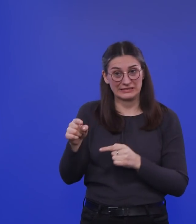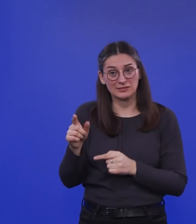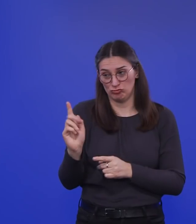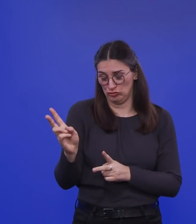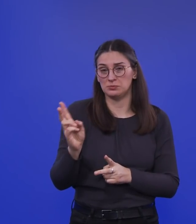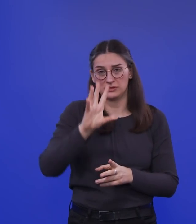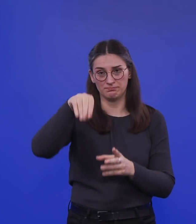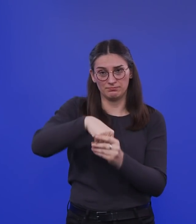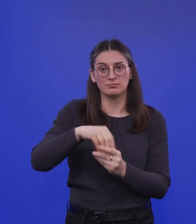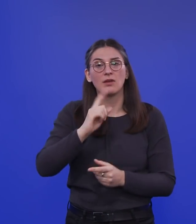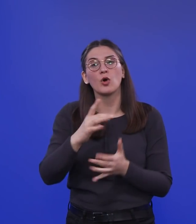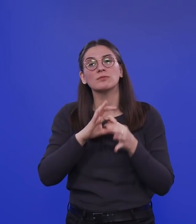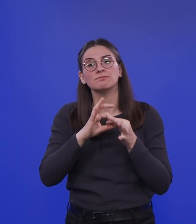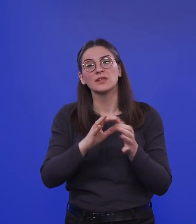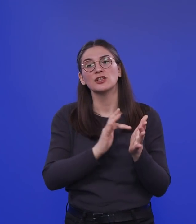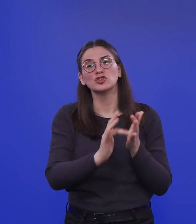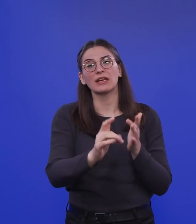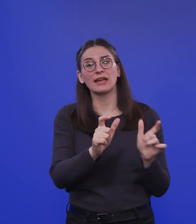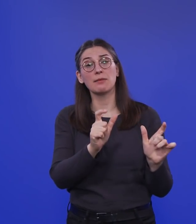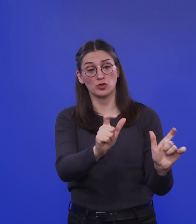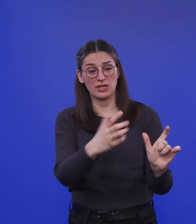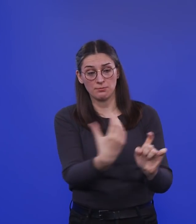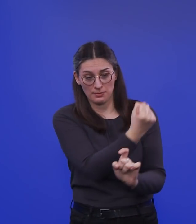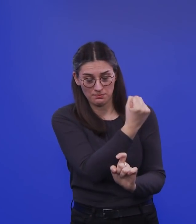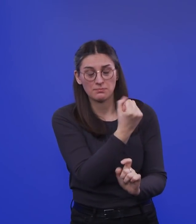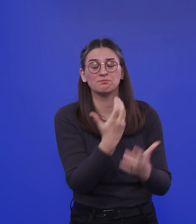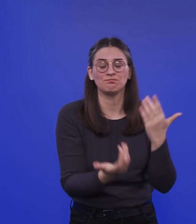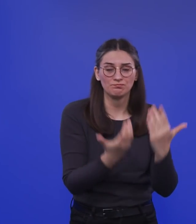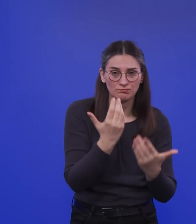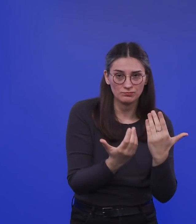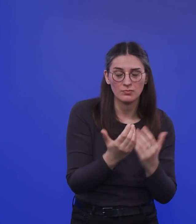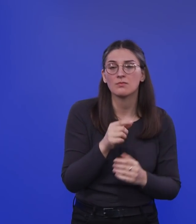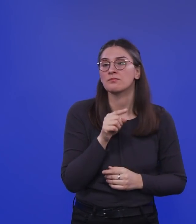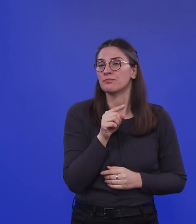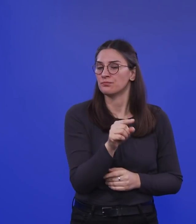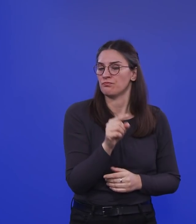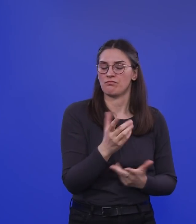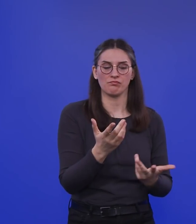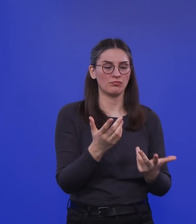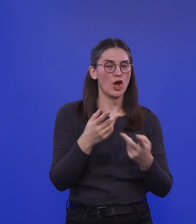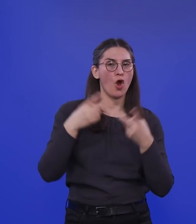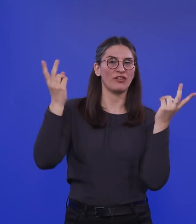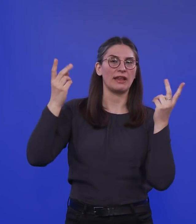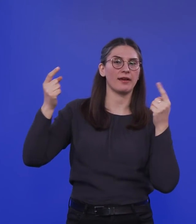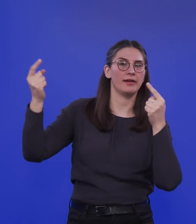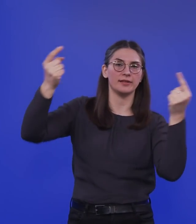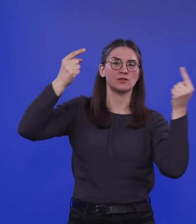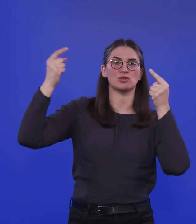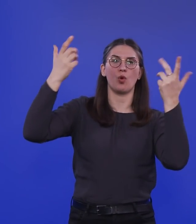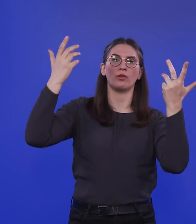ob man eine sterile Immunität erreicht. Und das ist auch etwas, das manchmal gerade in der öffentlichen Debatte so ein bisschen schwarz-weiß